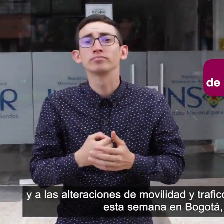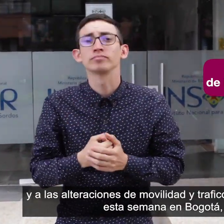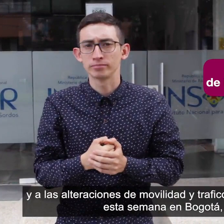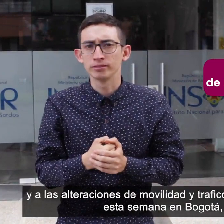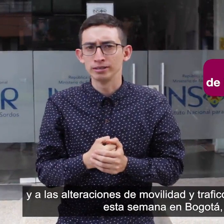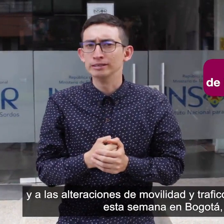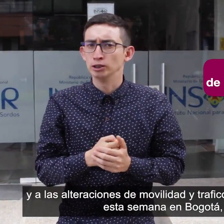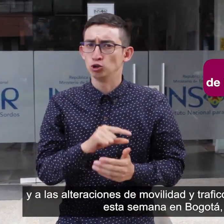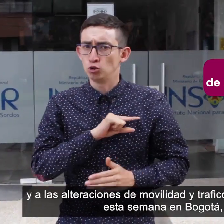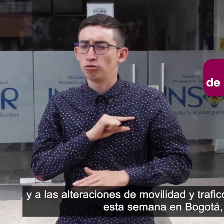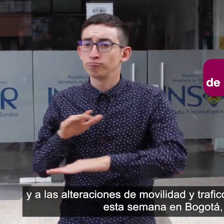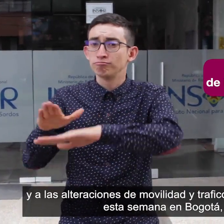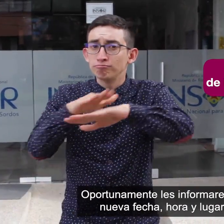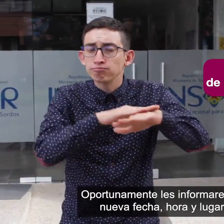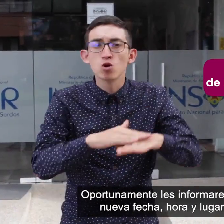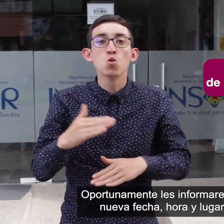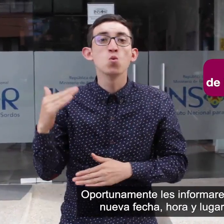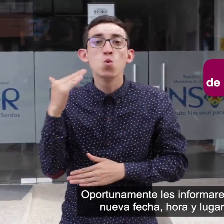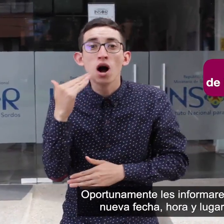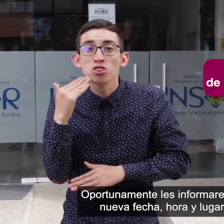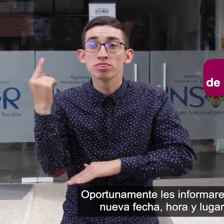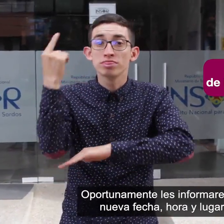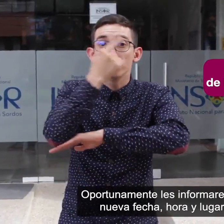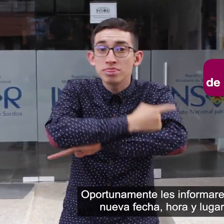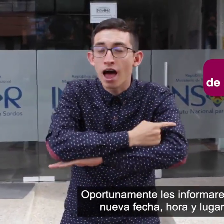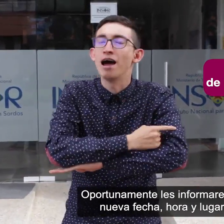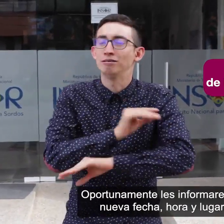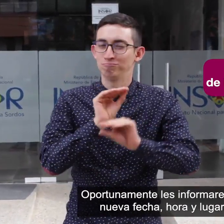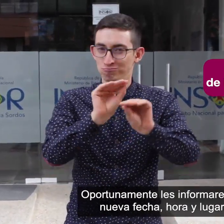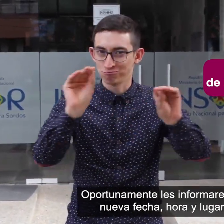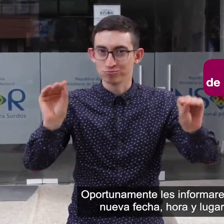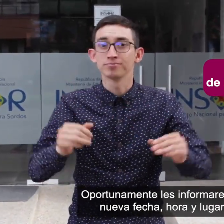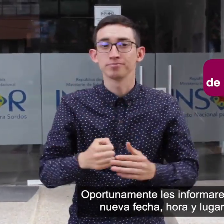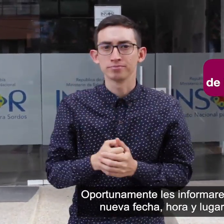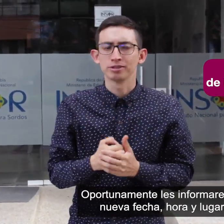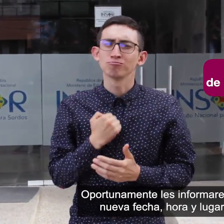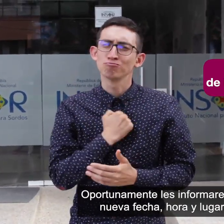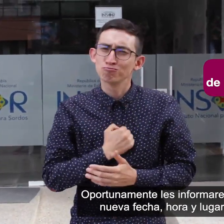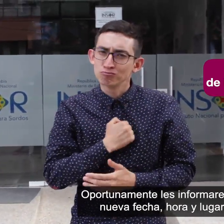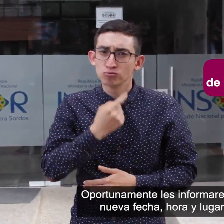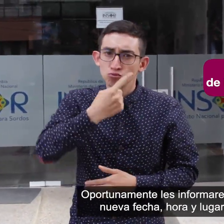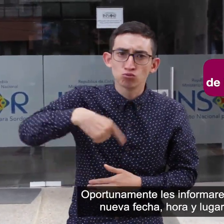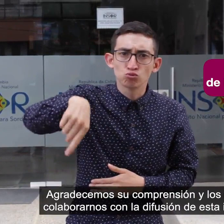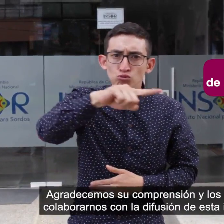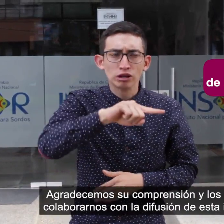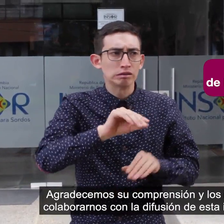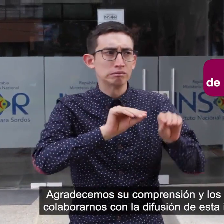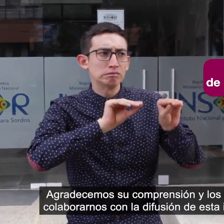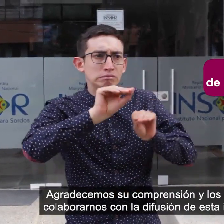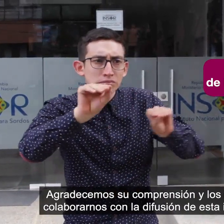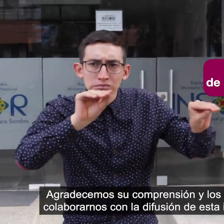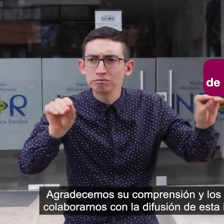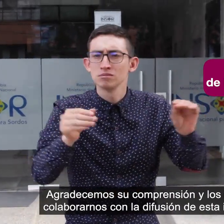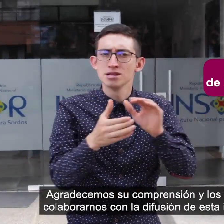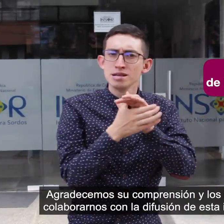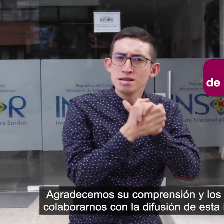semana en Bogotá. Oportunamente les informaremos nueva fecha, hora y lugar. Agradecemos su comprensión y los